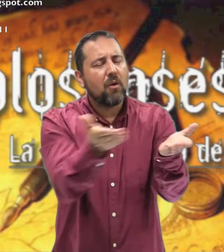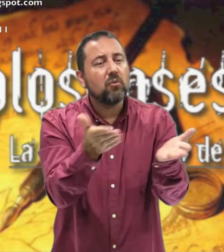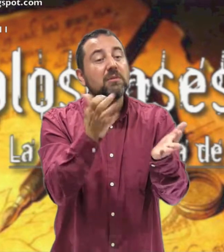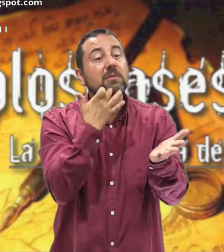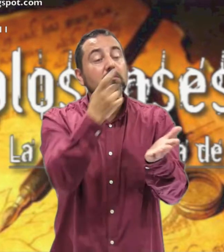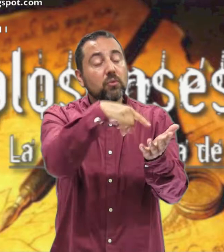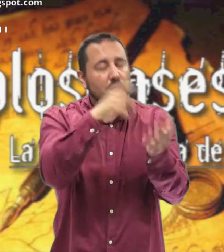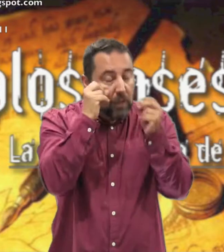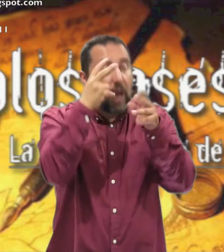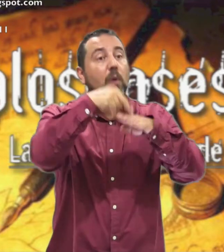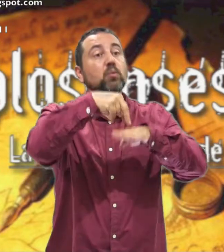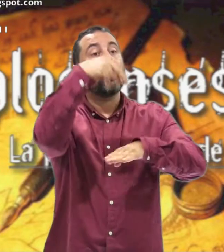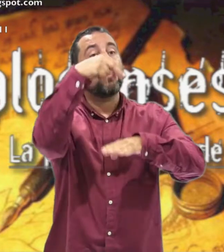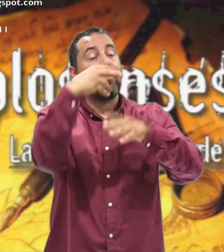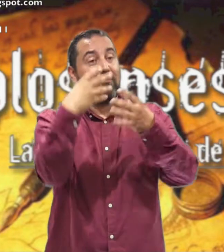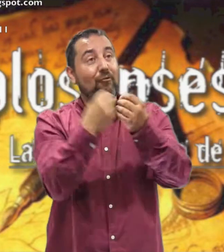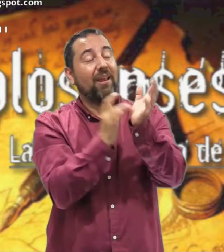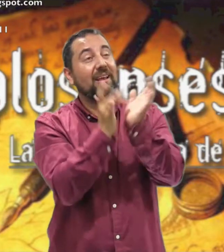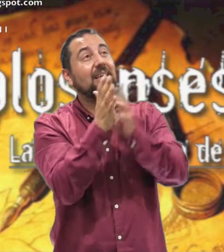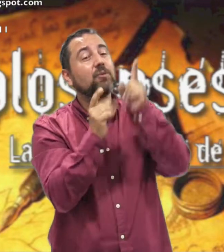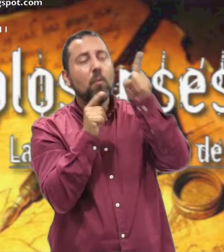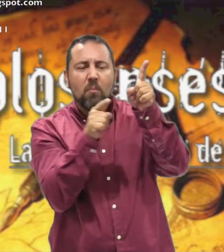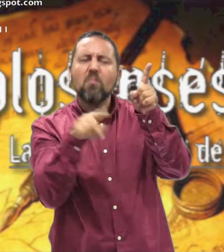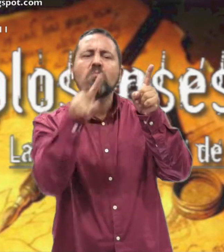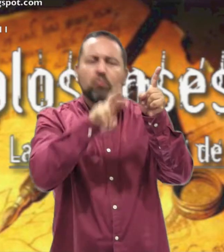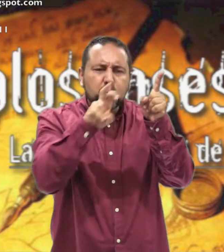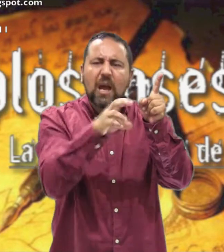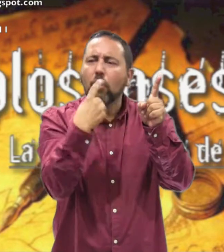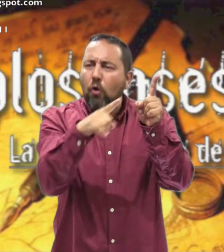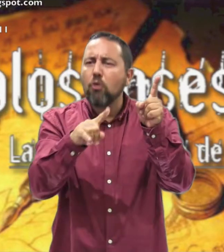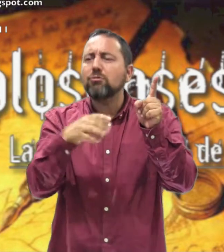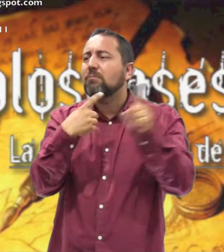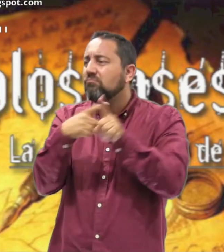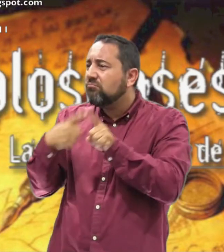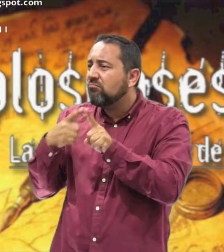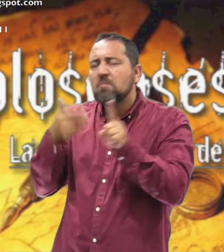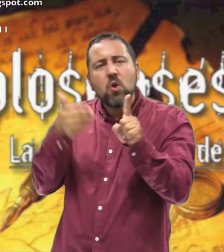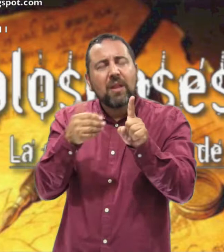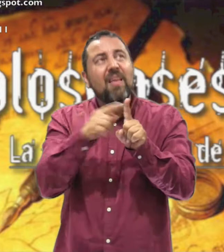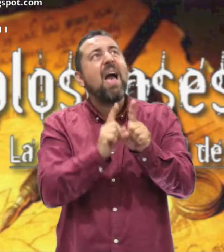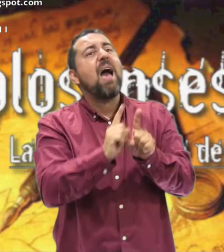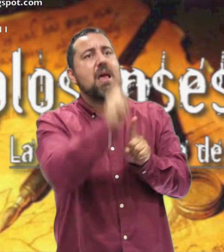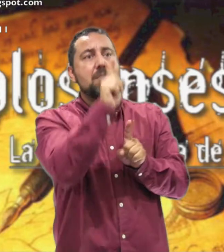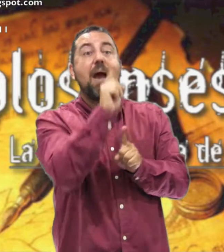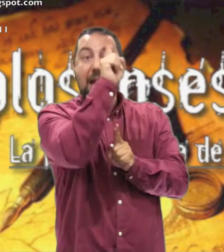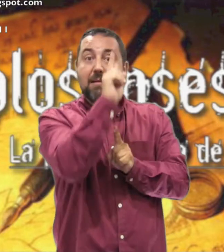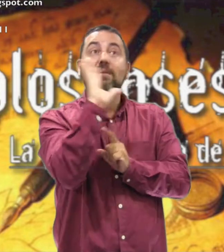Hermanos Si habéis resucitado con Cristo Buscad los bienes De